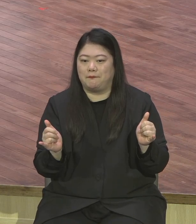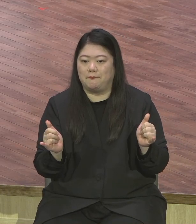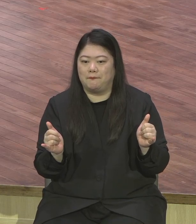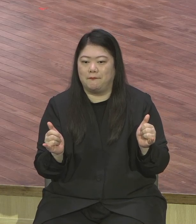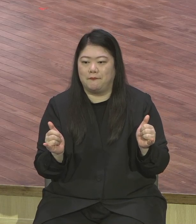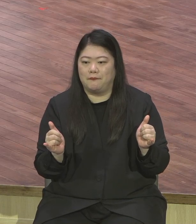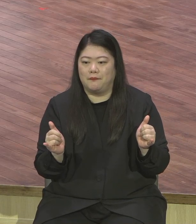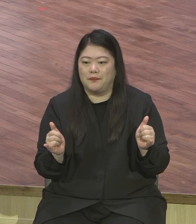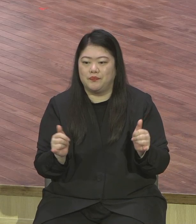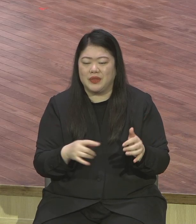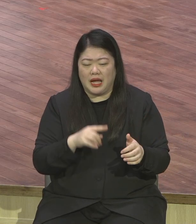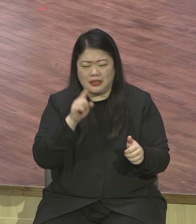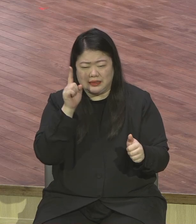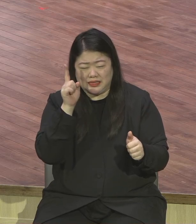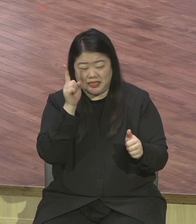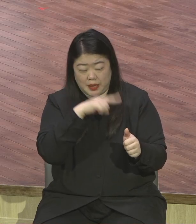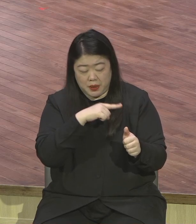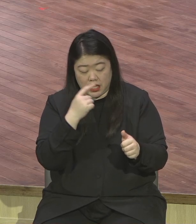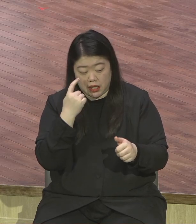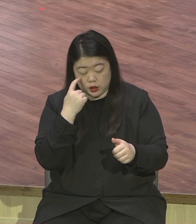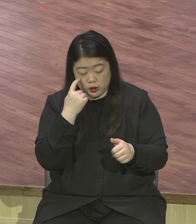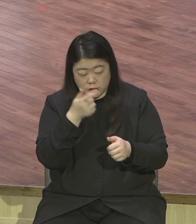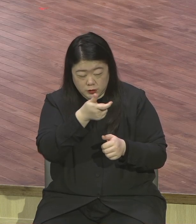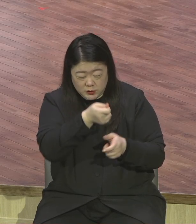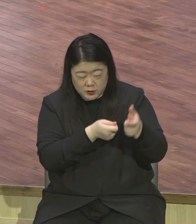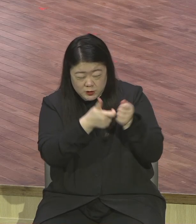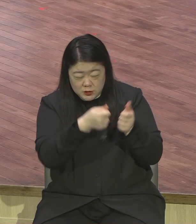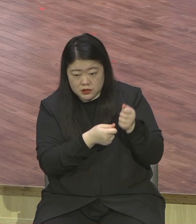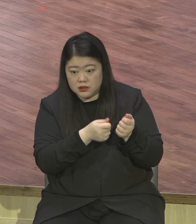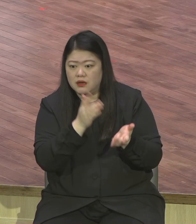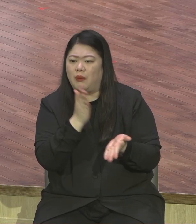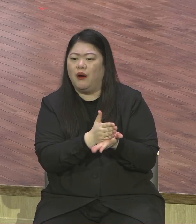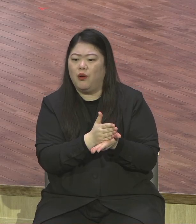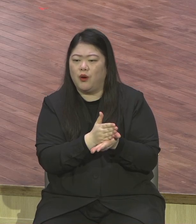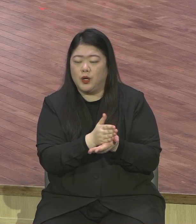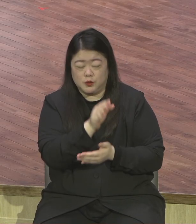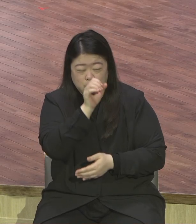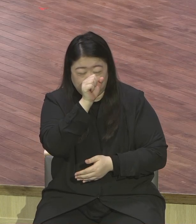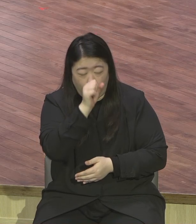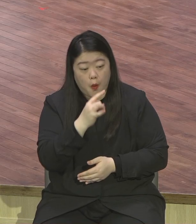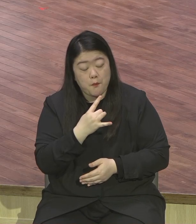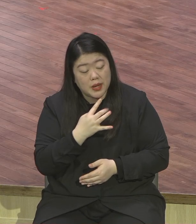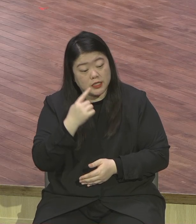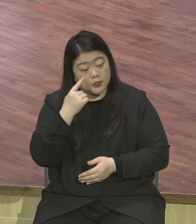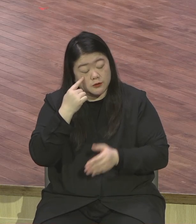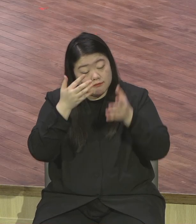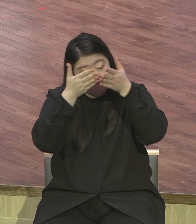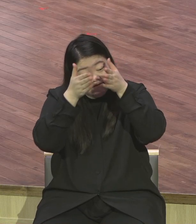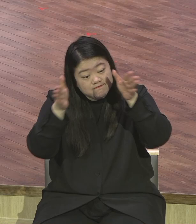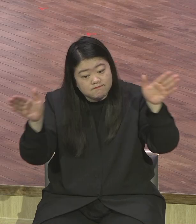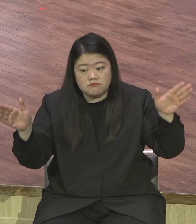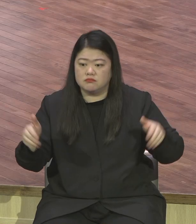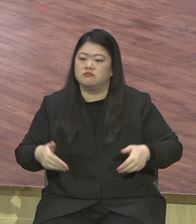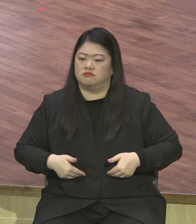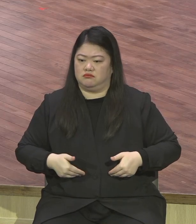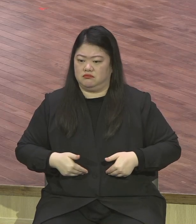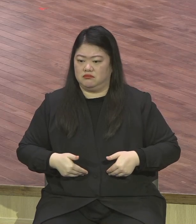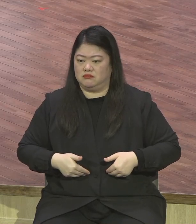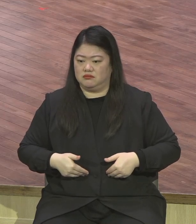이 지지감은요 평생 남거든요 상처가 된단 말이에요 칭찬은 약한 사람은